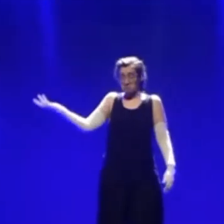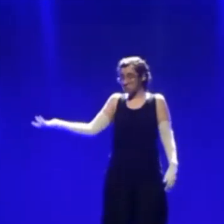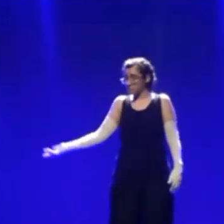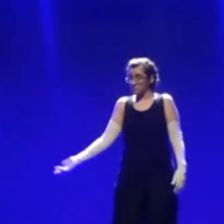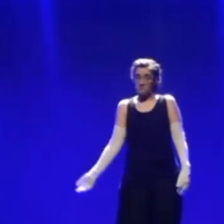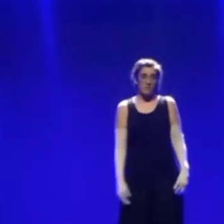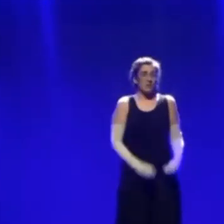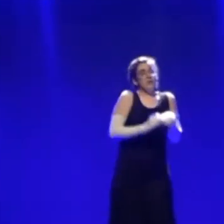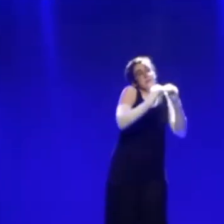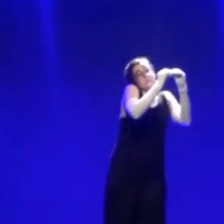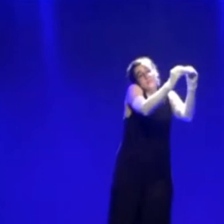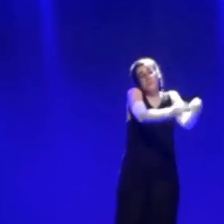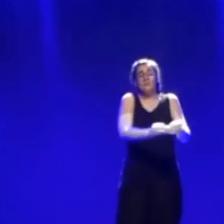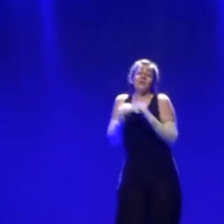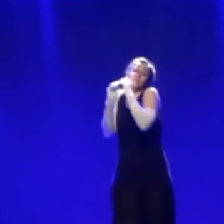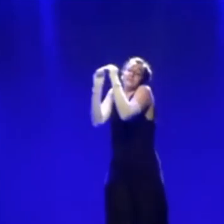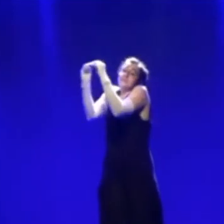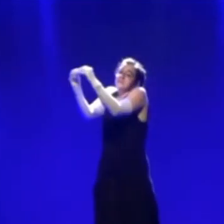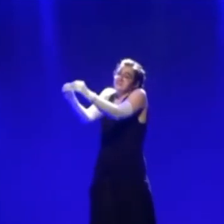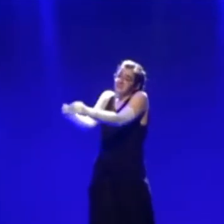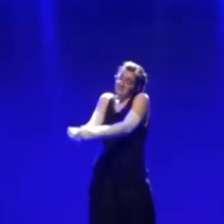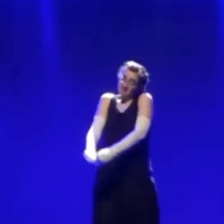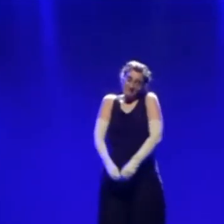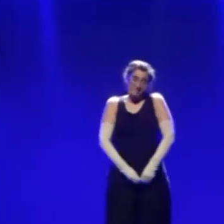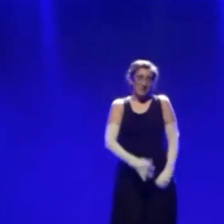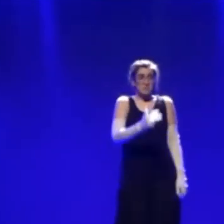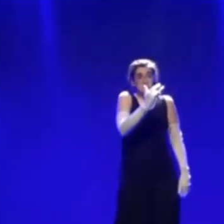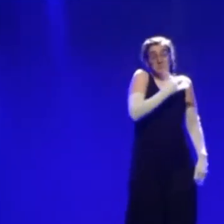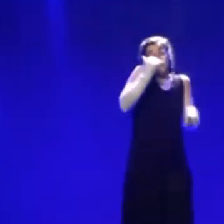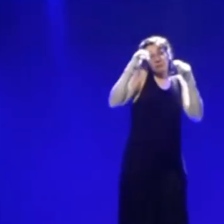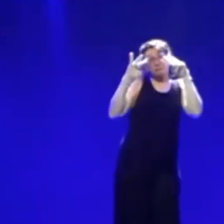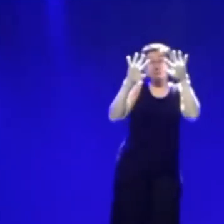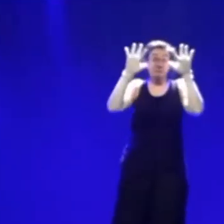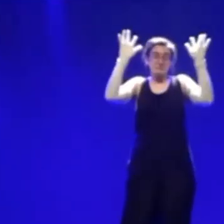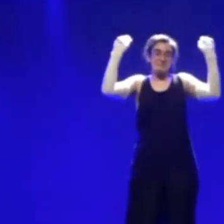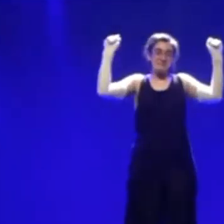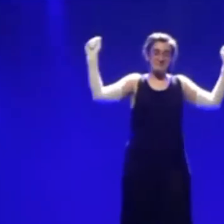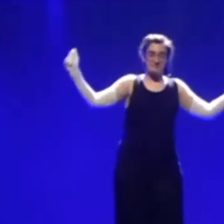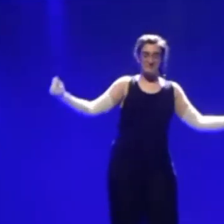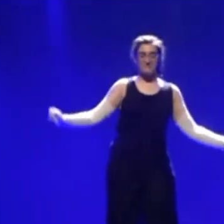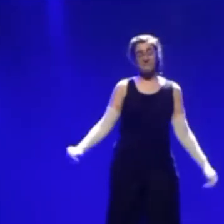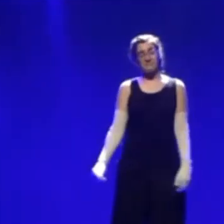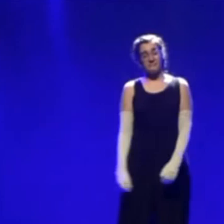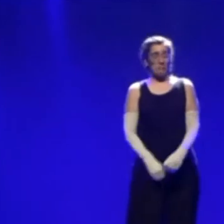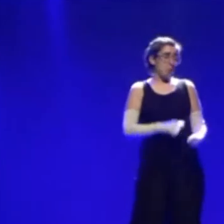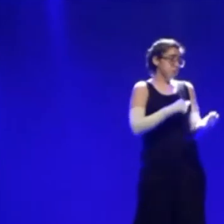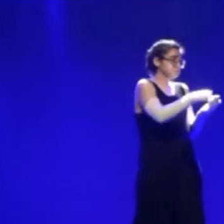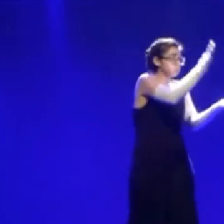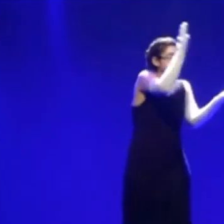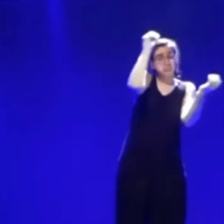balayer les amours. Avec l'autre remolo, balayé